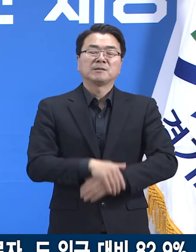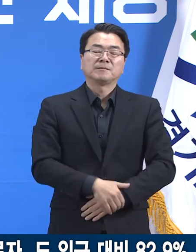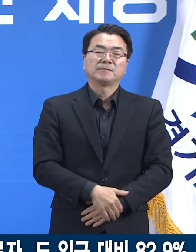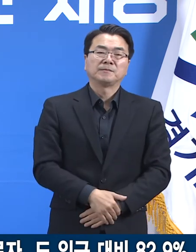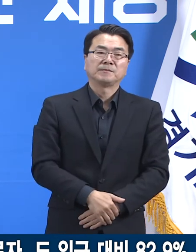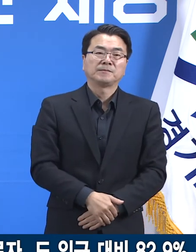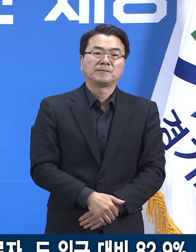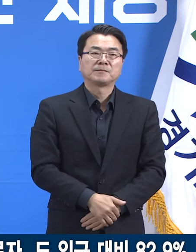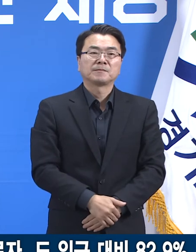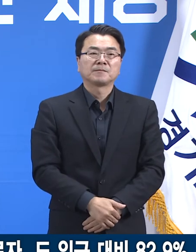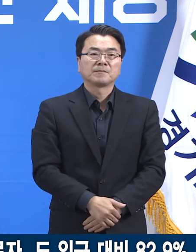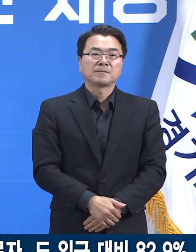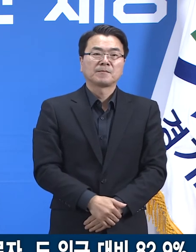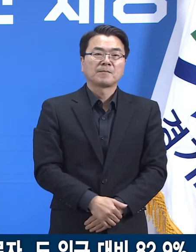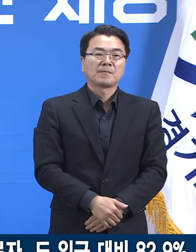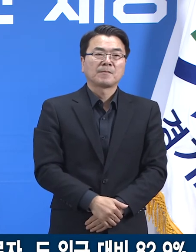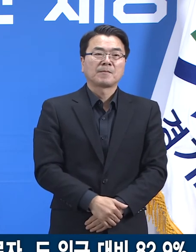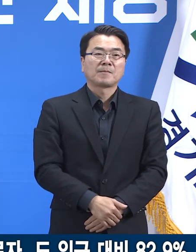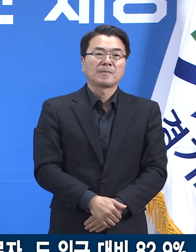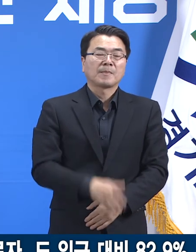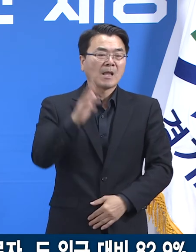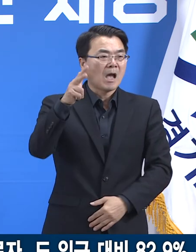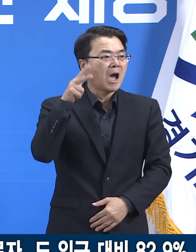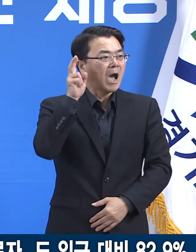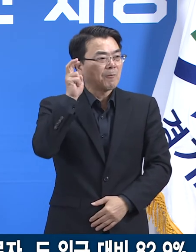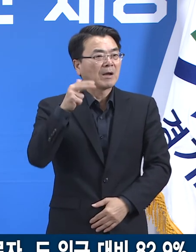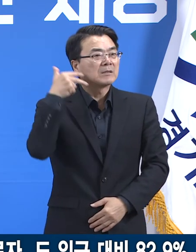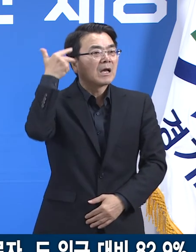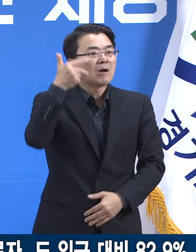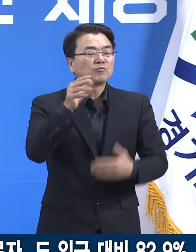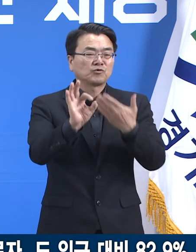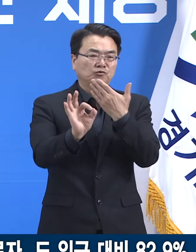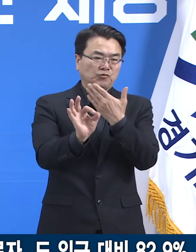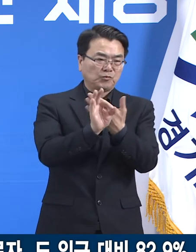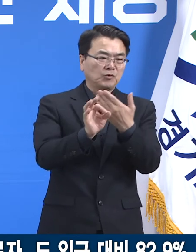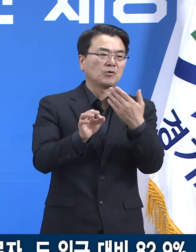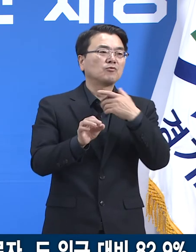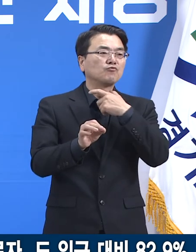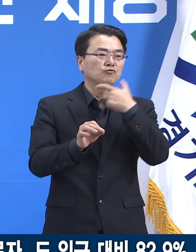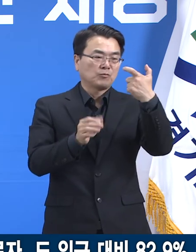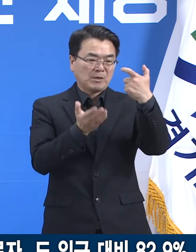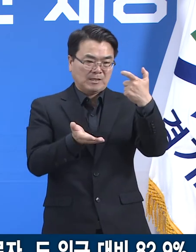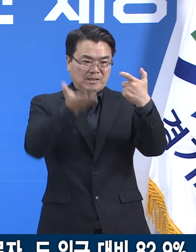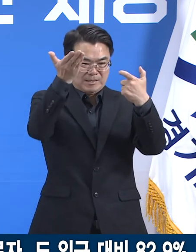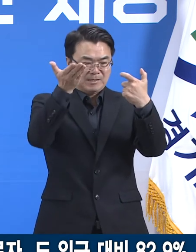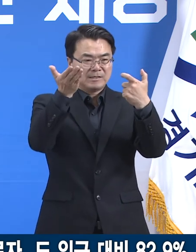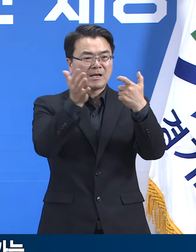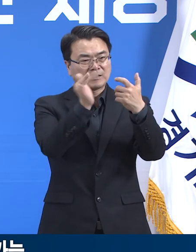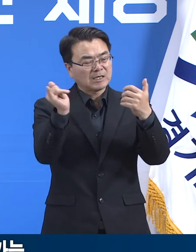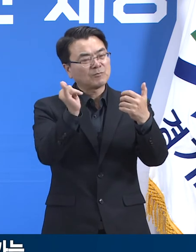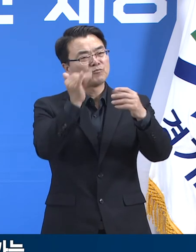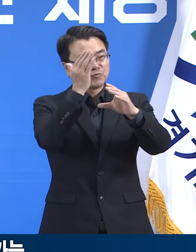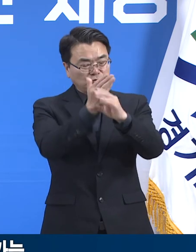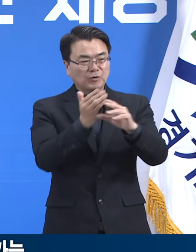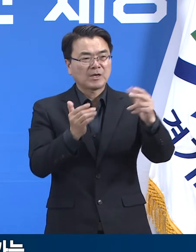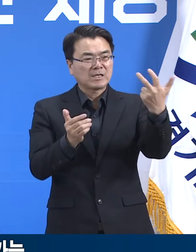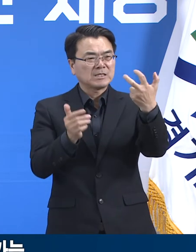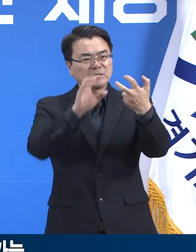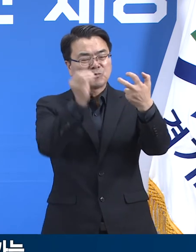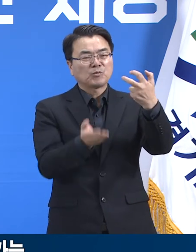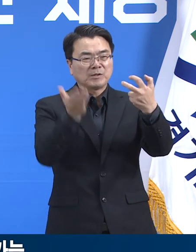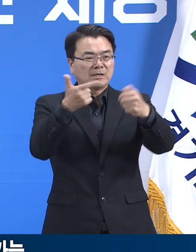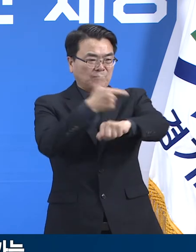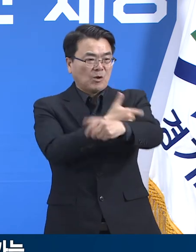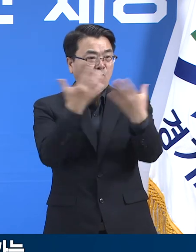60세 이상 도민의 75% 이상이 3차 접종을 완료할 것으로 기대됩니다. 60세 이상의